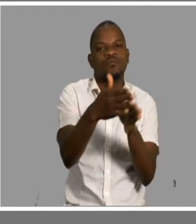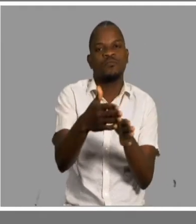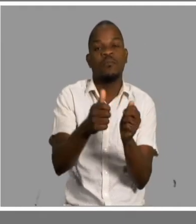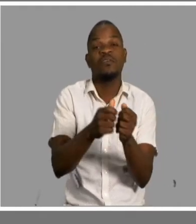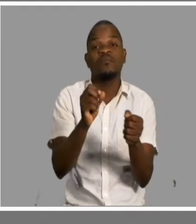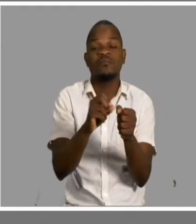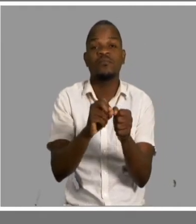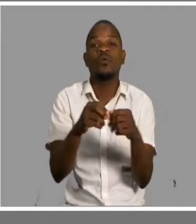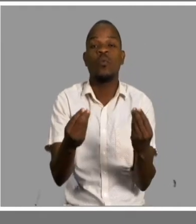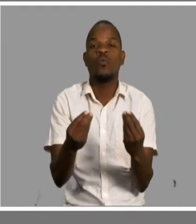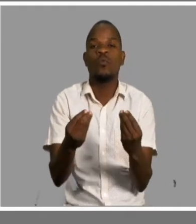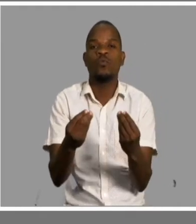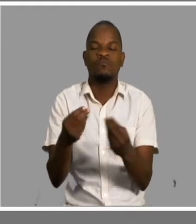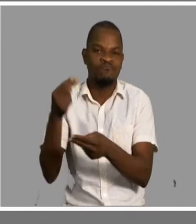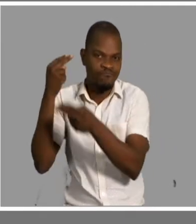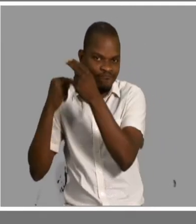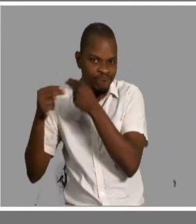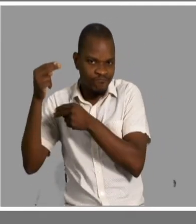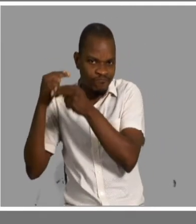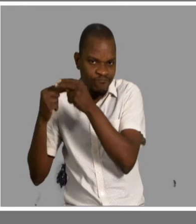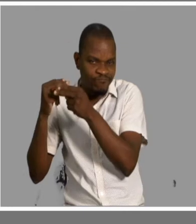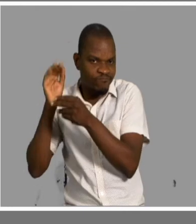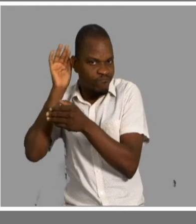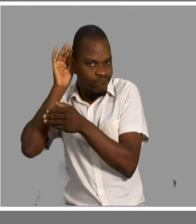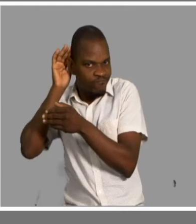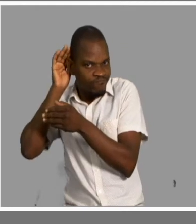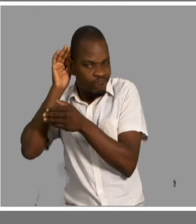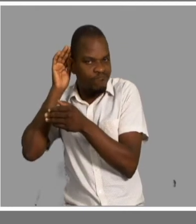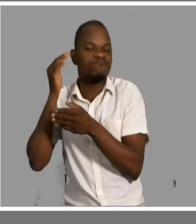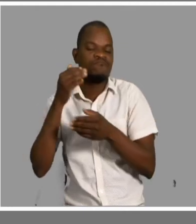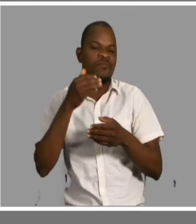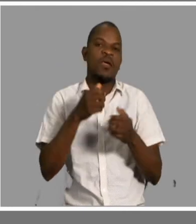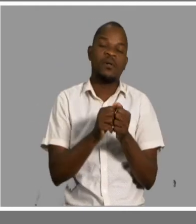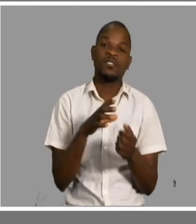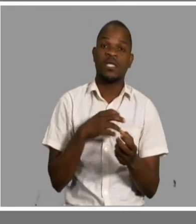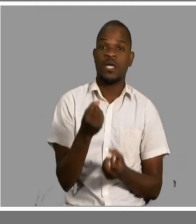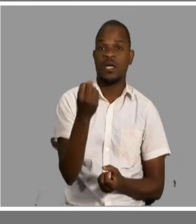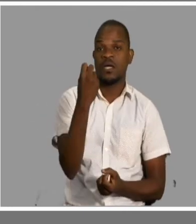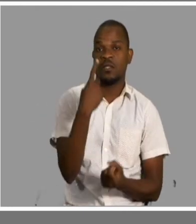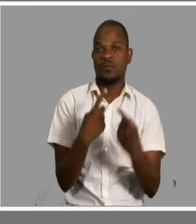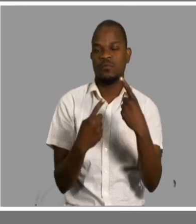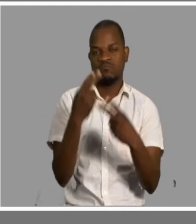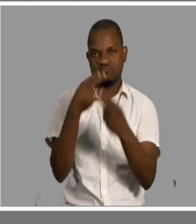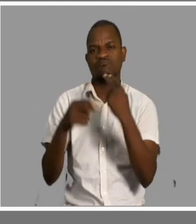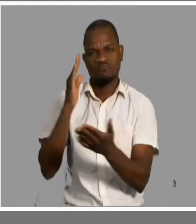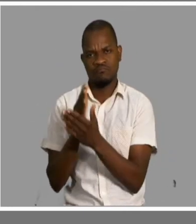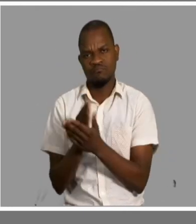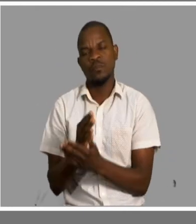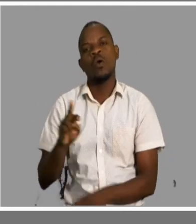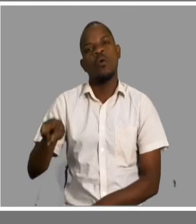histórias, portanto, com os que não são verdadeiros, com que eram verdadeiros, mas passarmos mensagens de amizade,